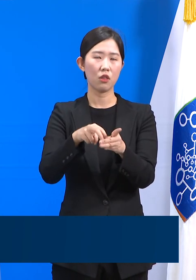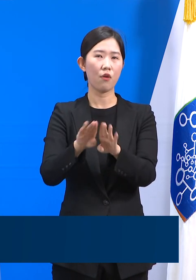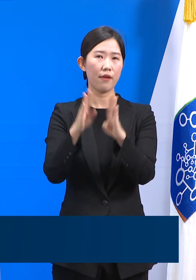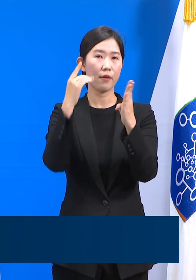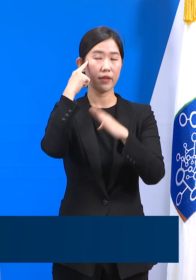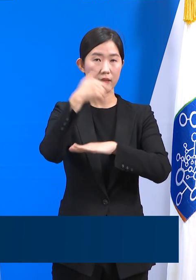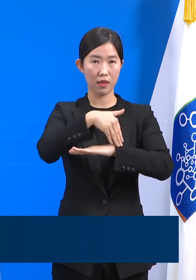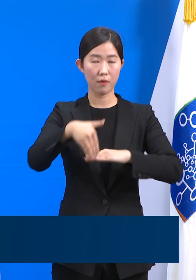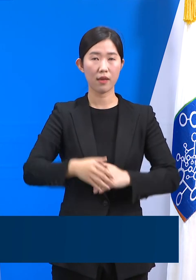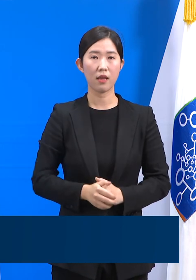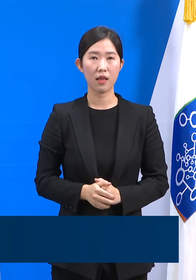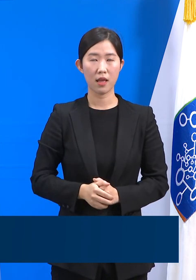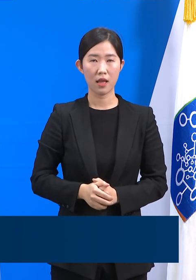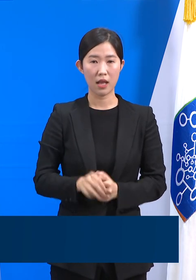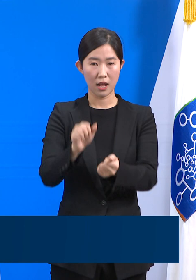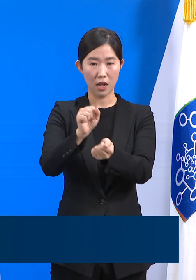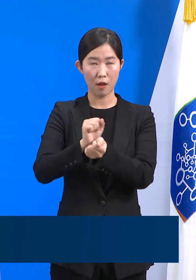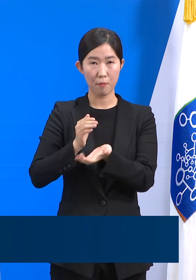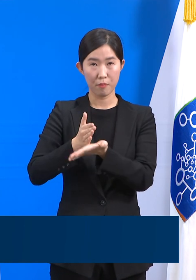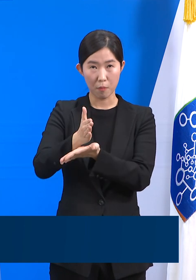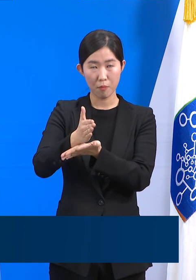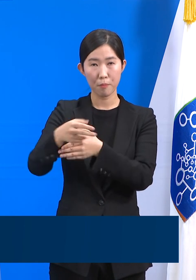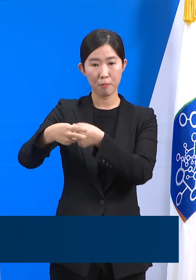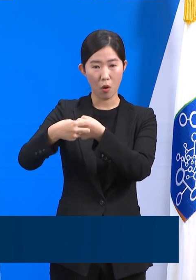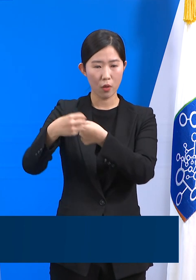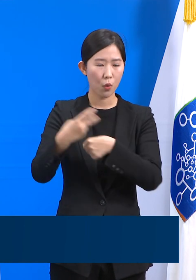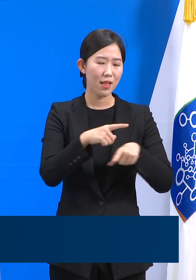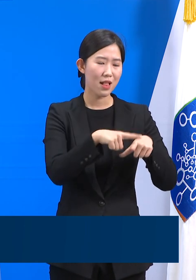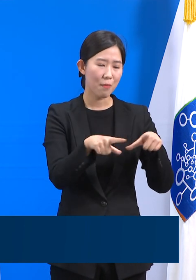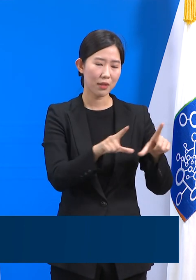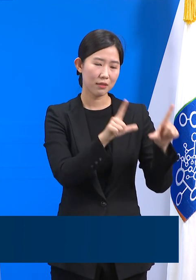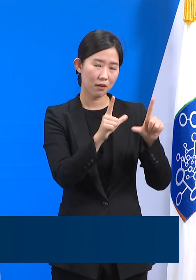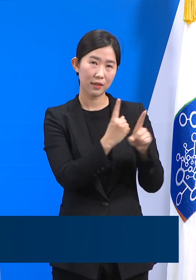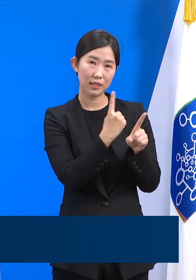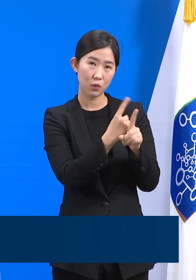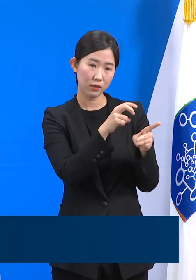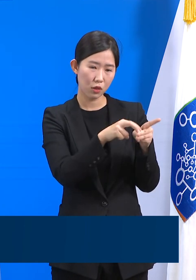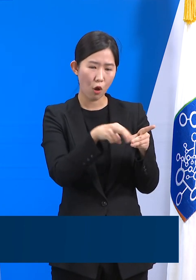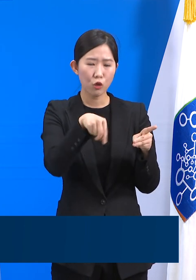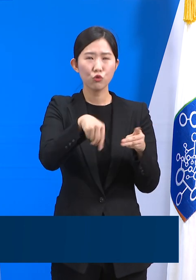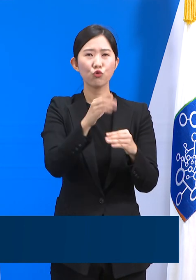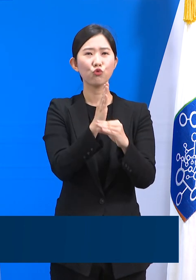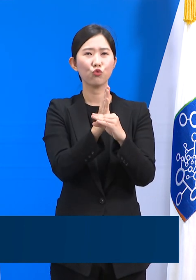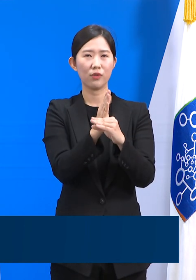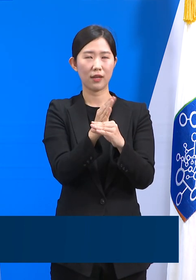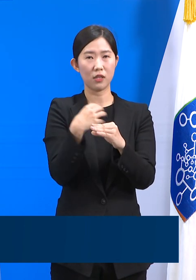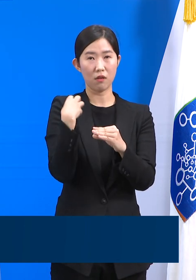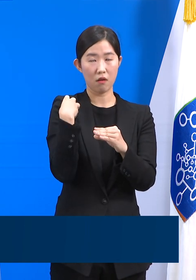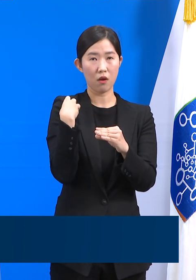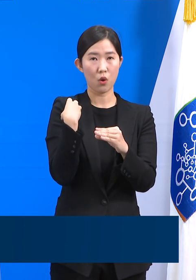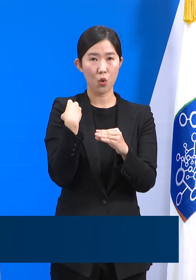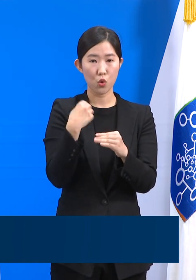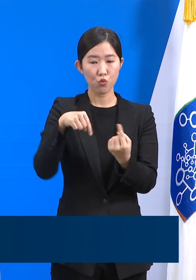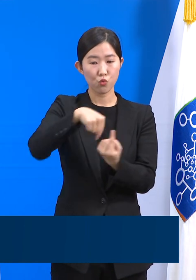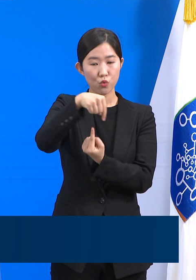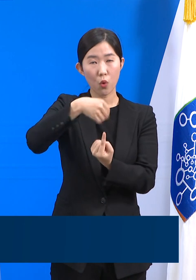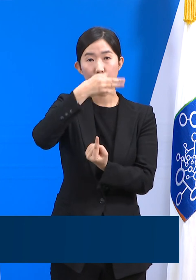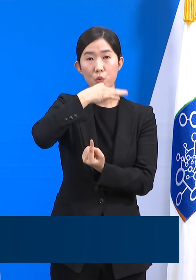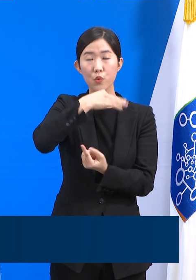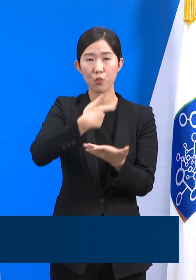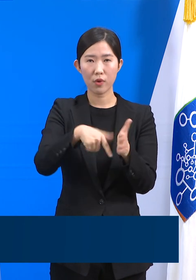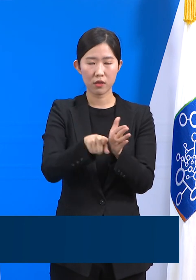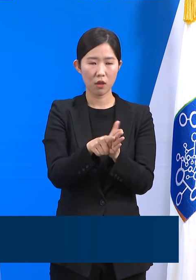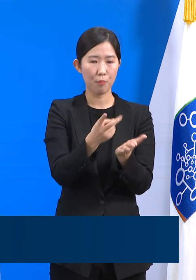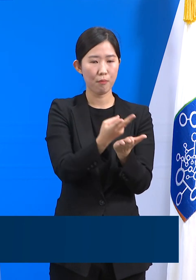감염병 전담병원과 일반생활치료센터의 중간 역할을 하는 만큼 특별생활치료센터의 효율적 운영을 위해서는 병상